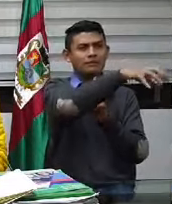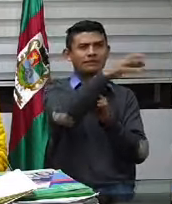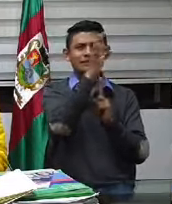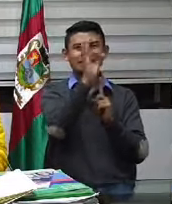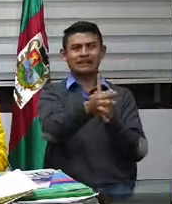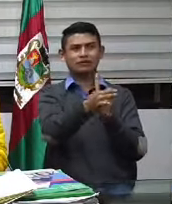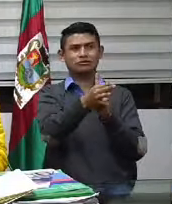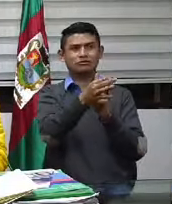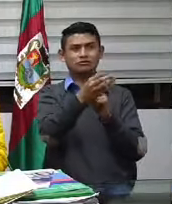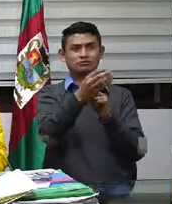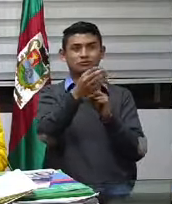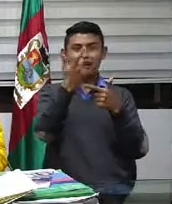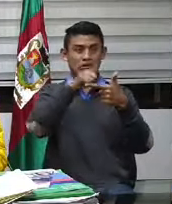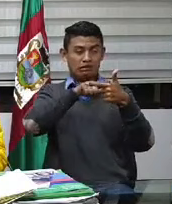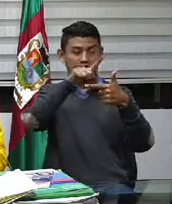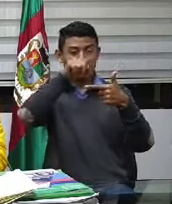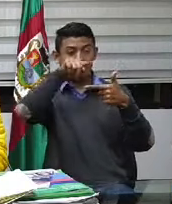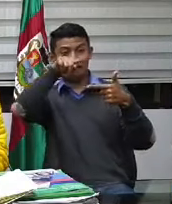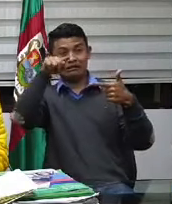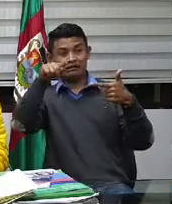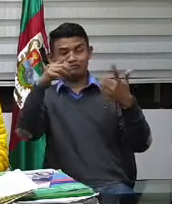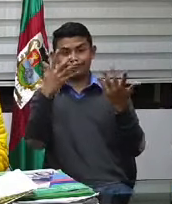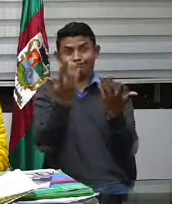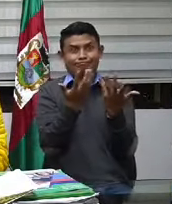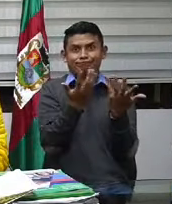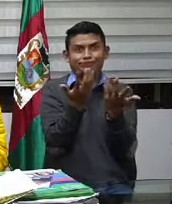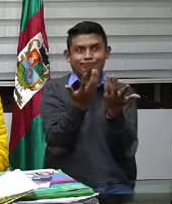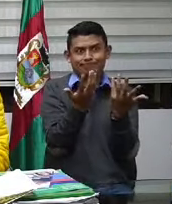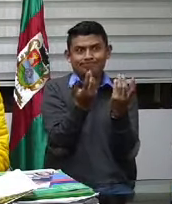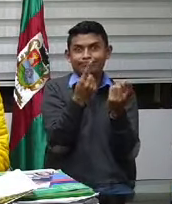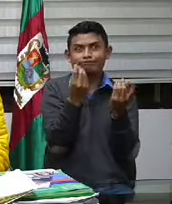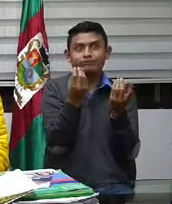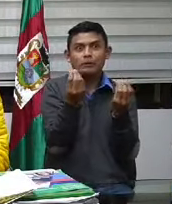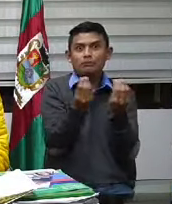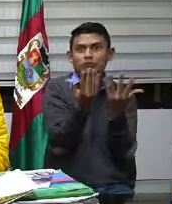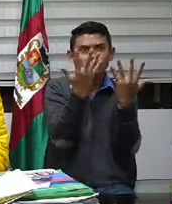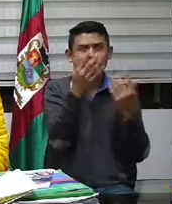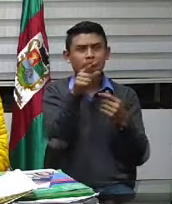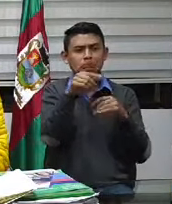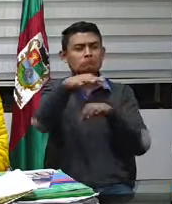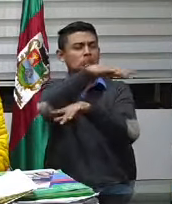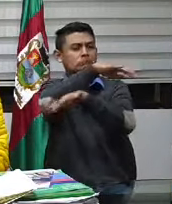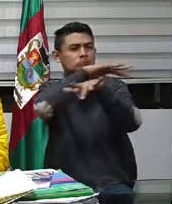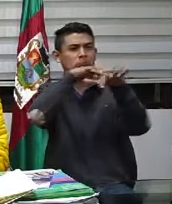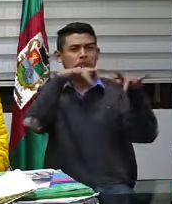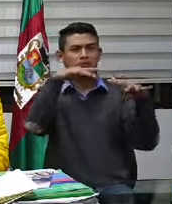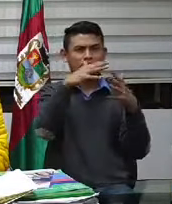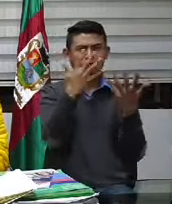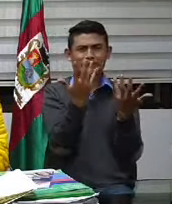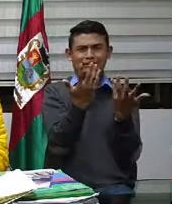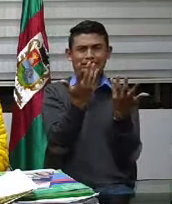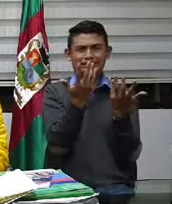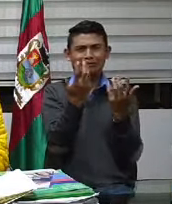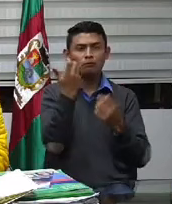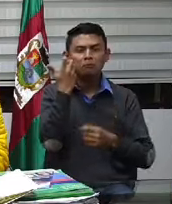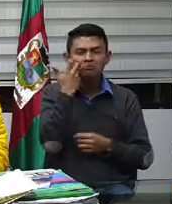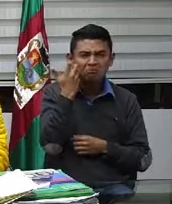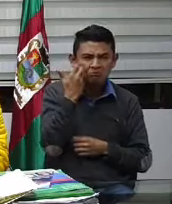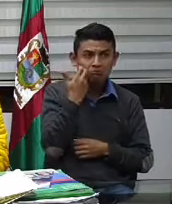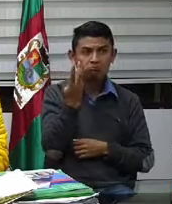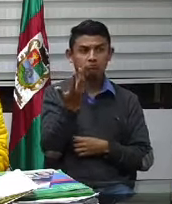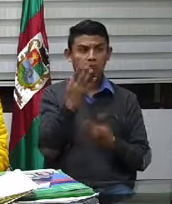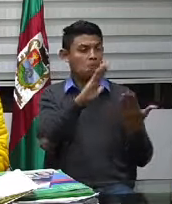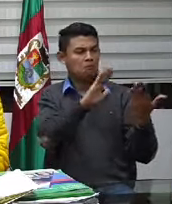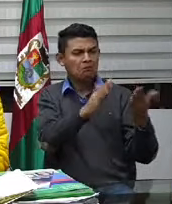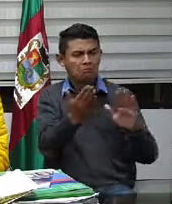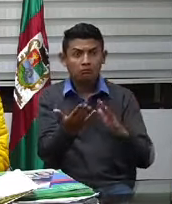continúa circulando, viene todo a la mano. No solo el problema de la enfermedad, de los costos de la enfermedad, de la mortalidad,